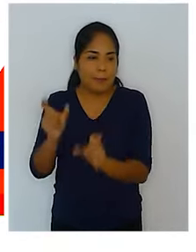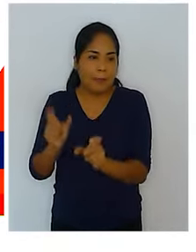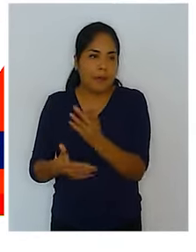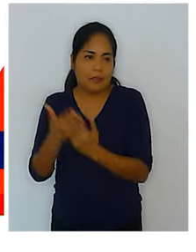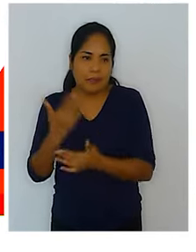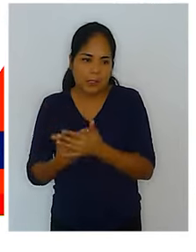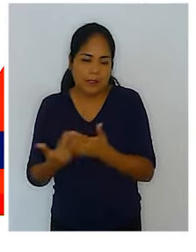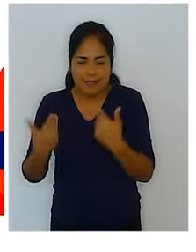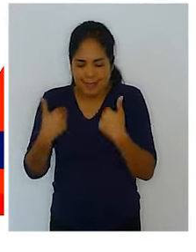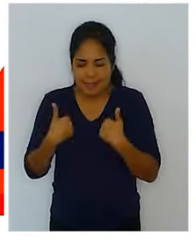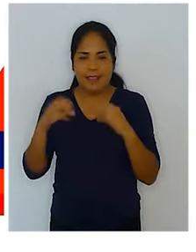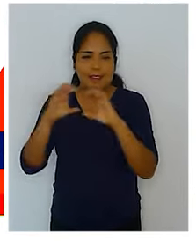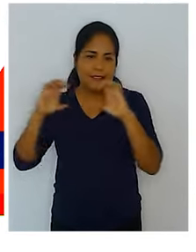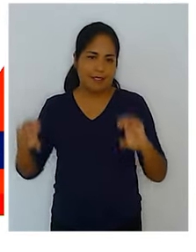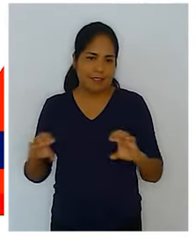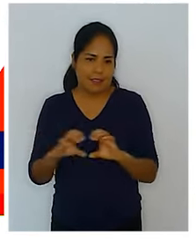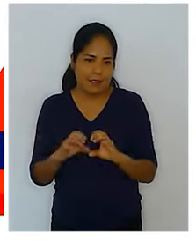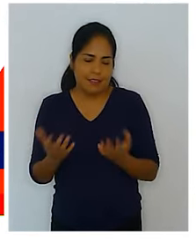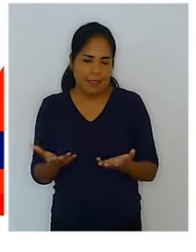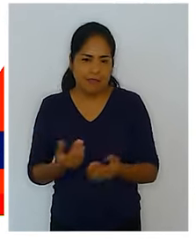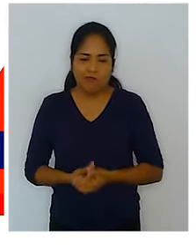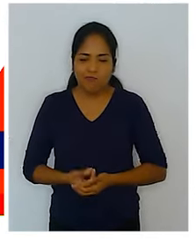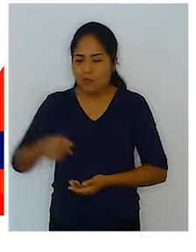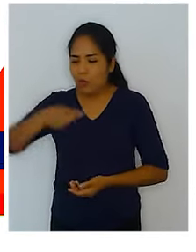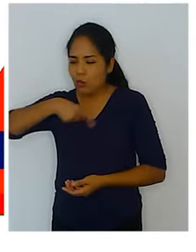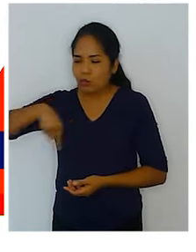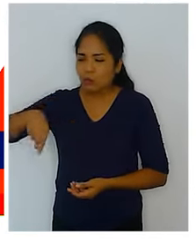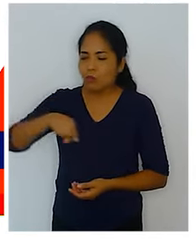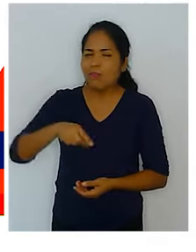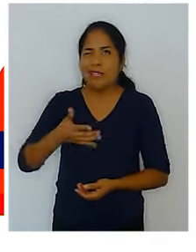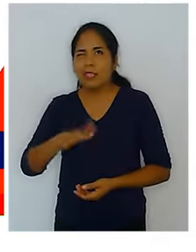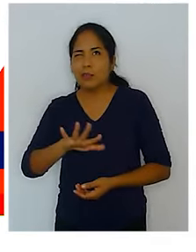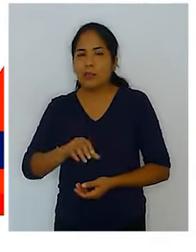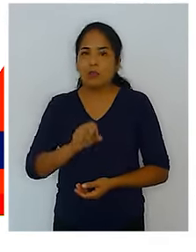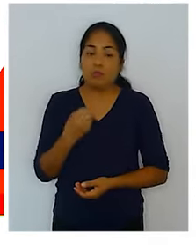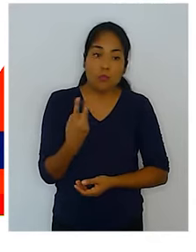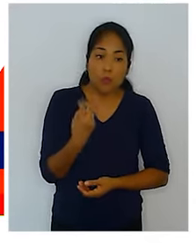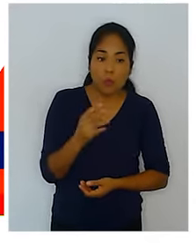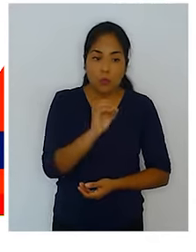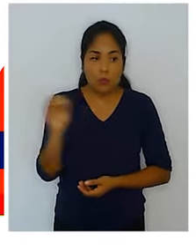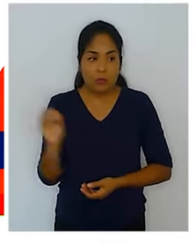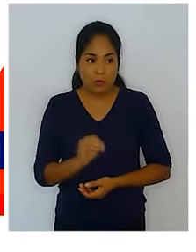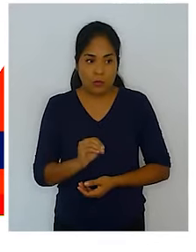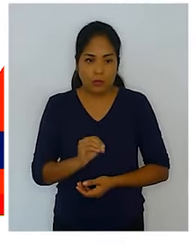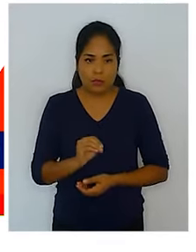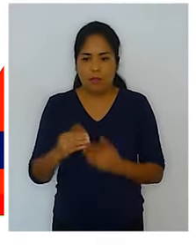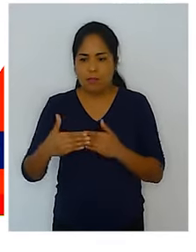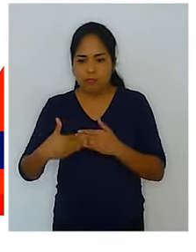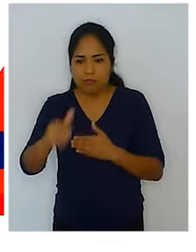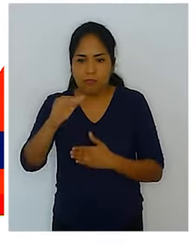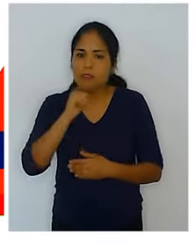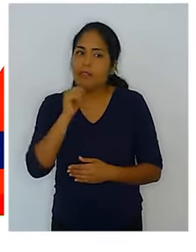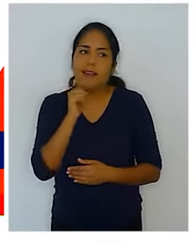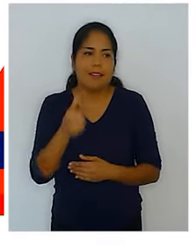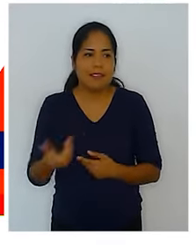discapacidad que cuentan con ese certificado. Nosotros calculamos que es básicamente un 12% de toda la